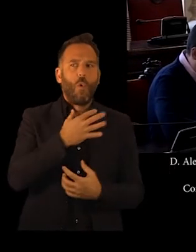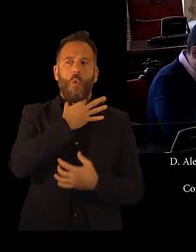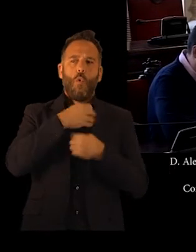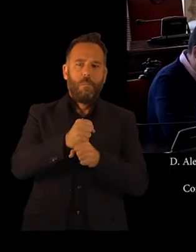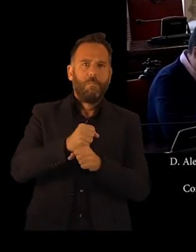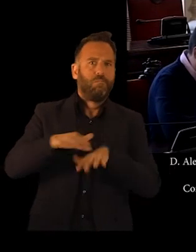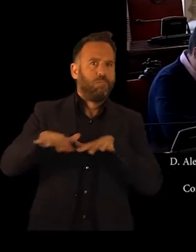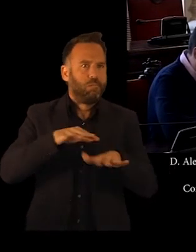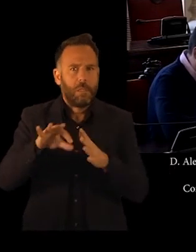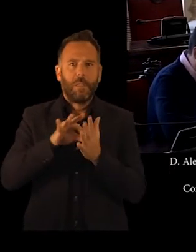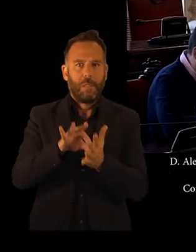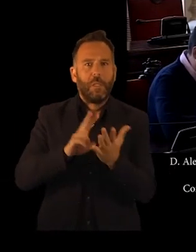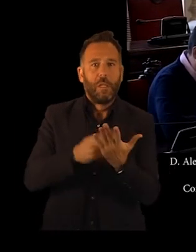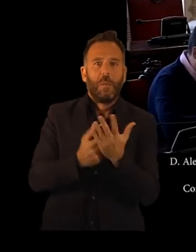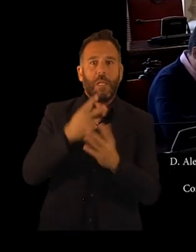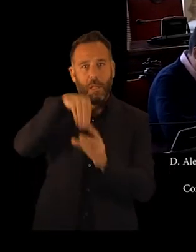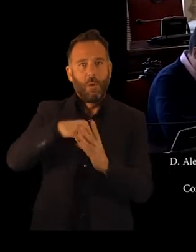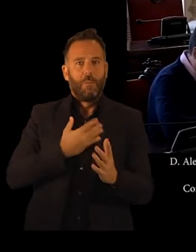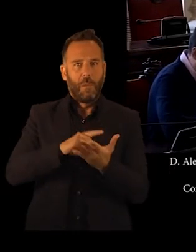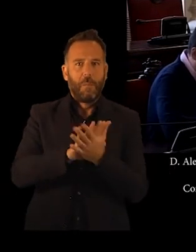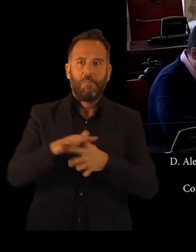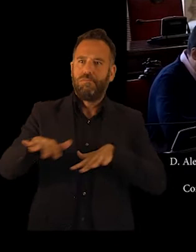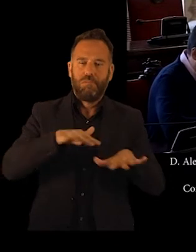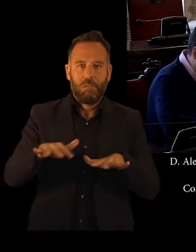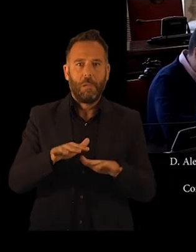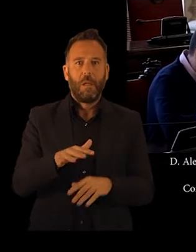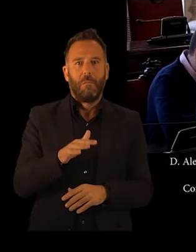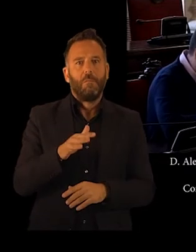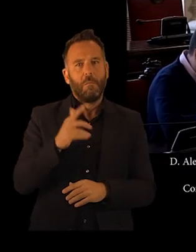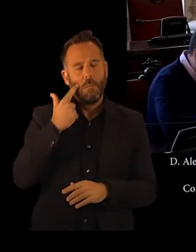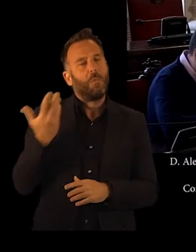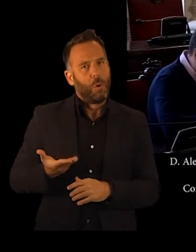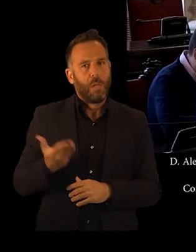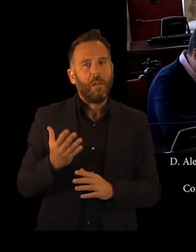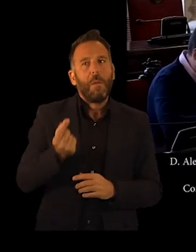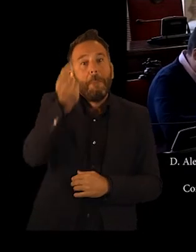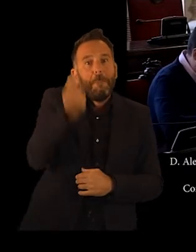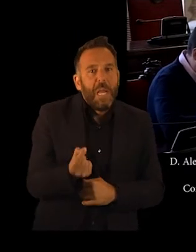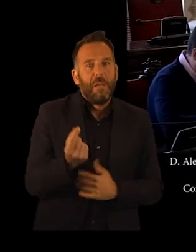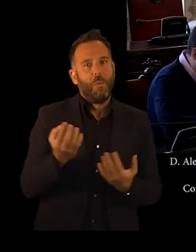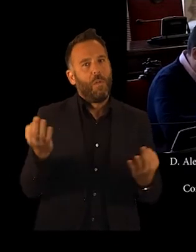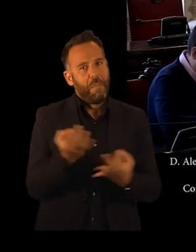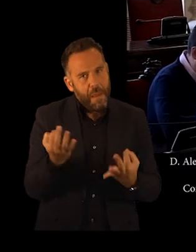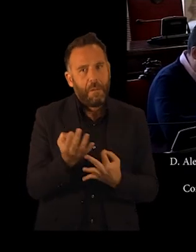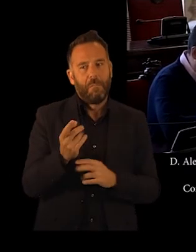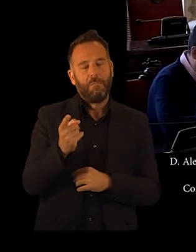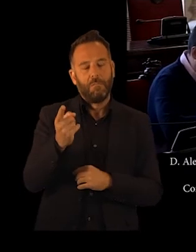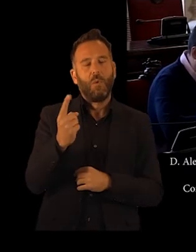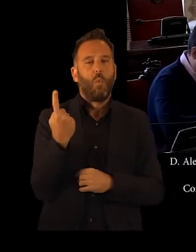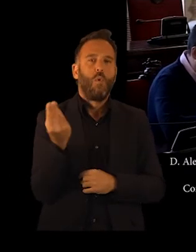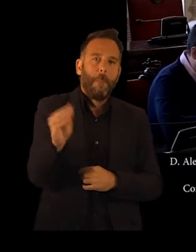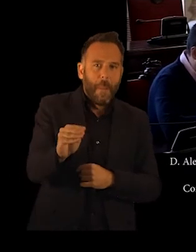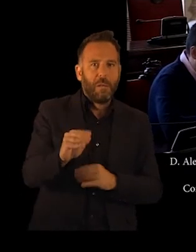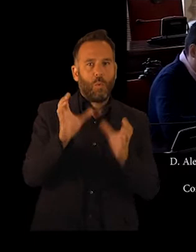perentoria y creo que, bueno, que es como mínimo se debería de plantear el equipo de Gobierno aumentar esta